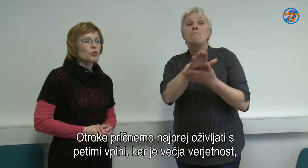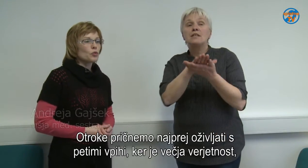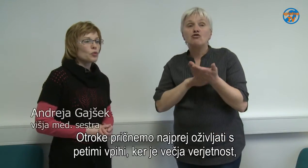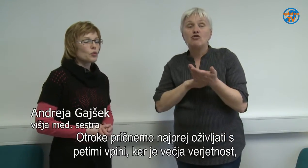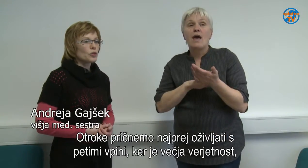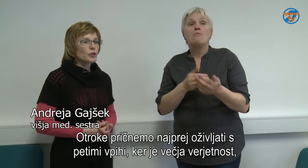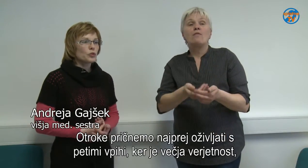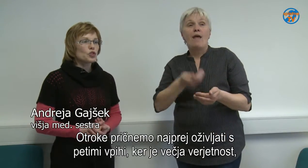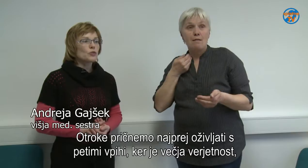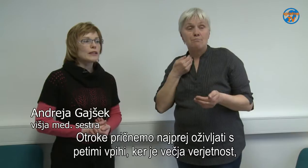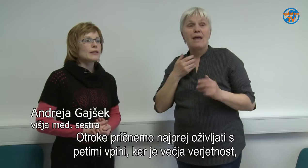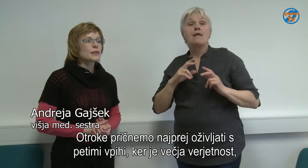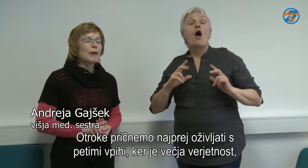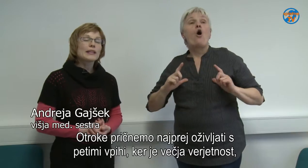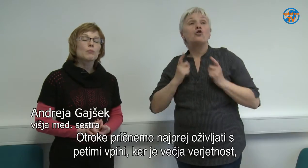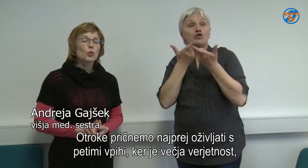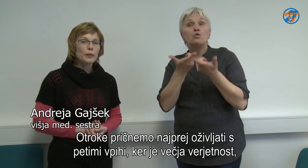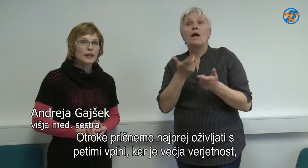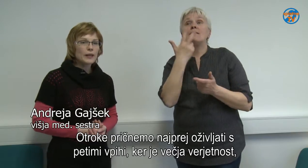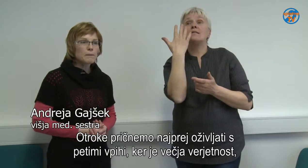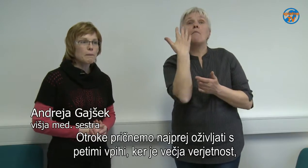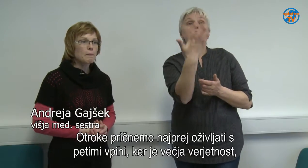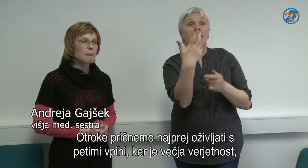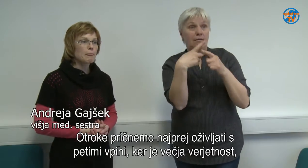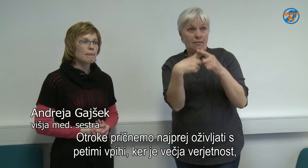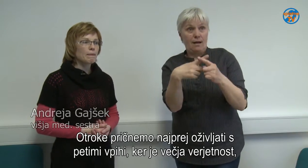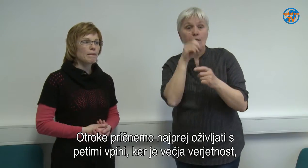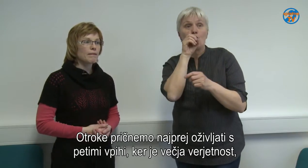najprej uživljati z petimi v pihi,